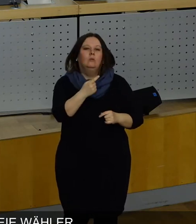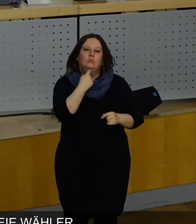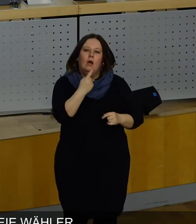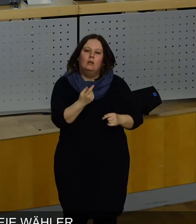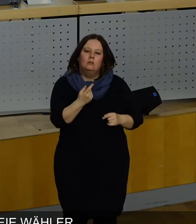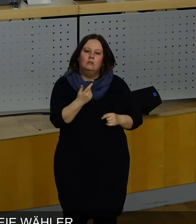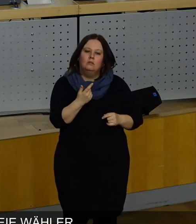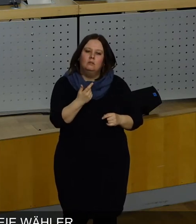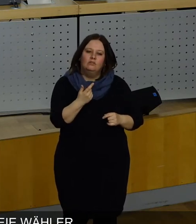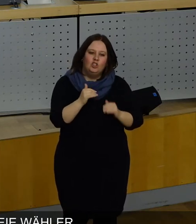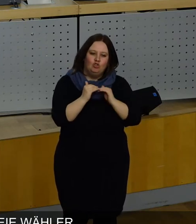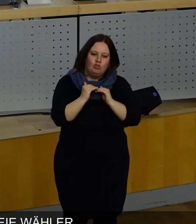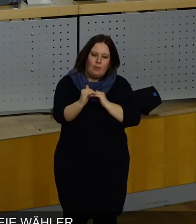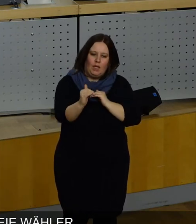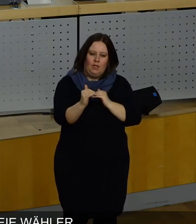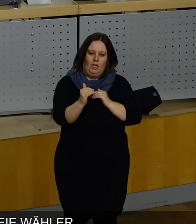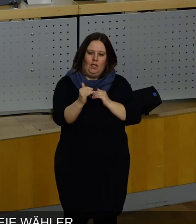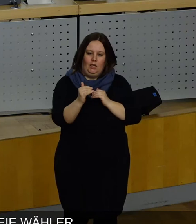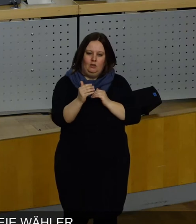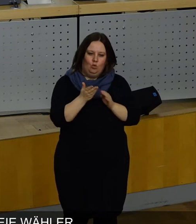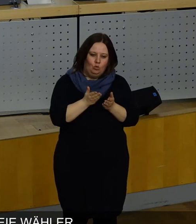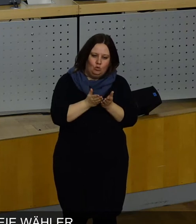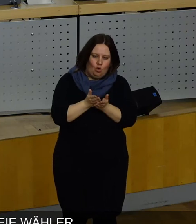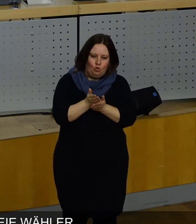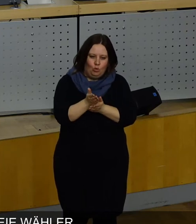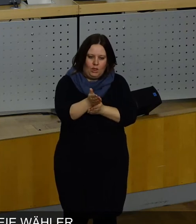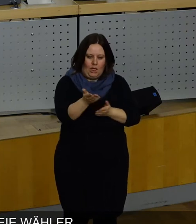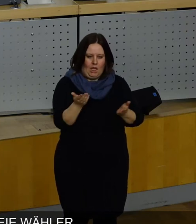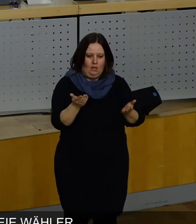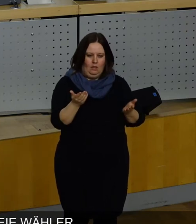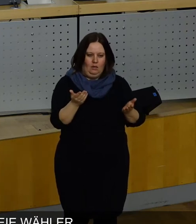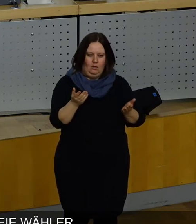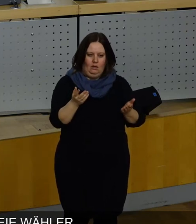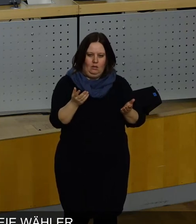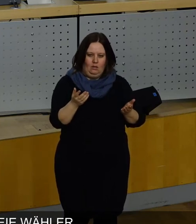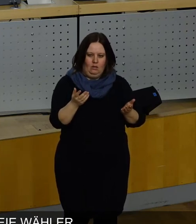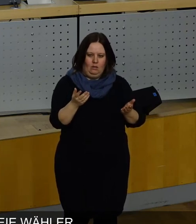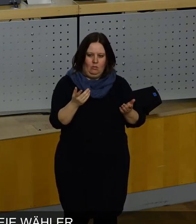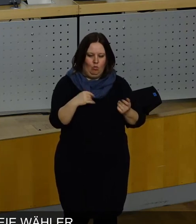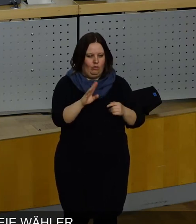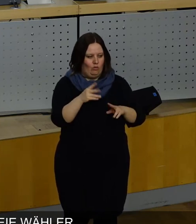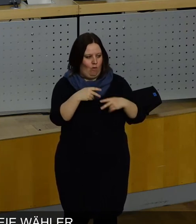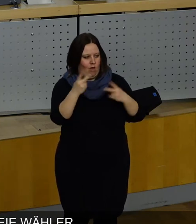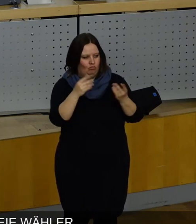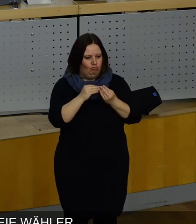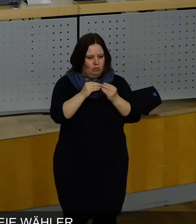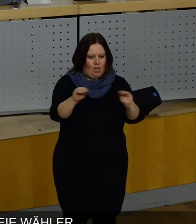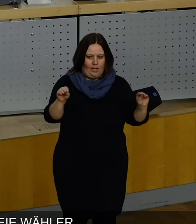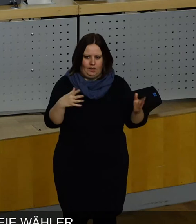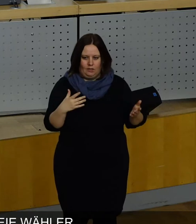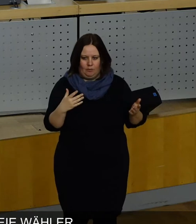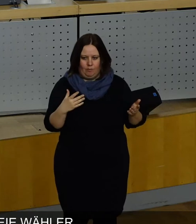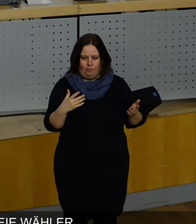Stabilität und Kontinuität vor Freude der Öffentlichkeit mitgeteilt haben.